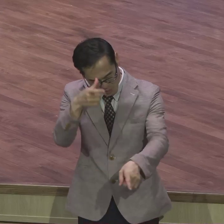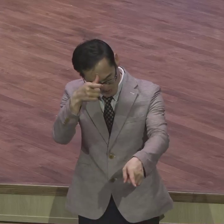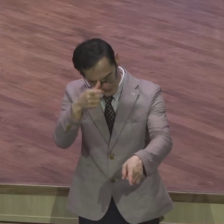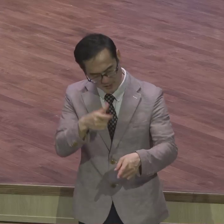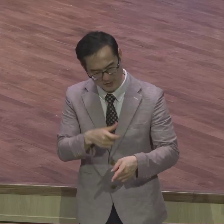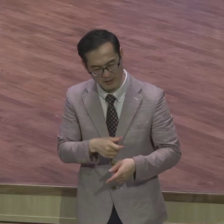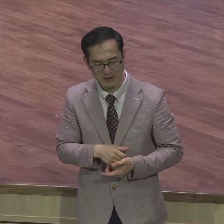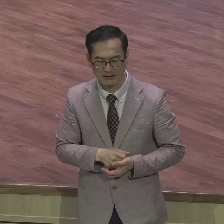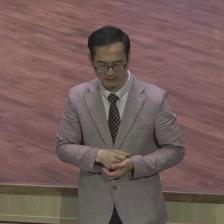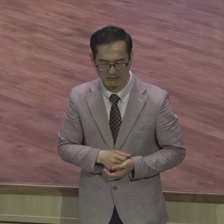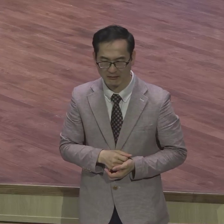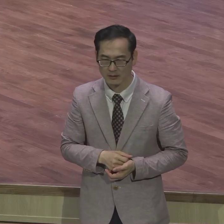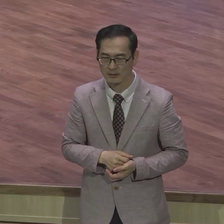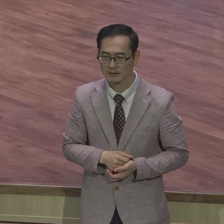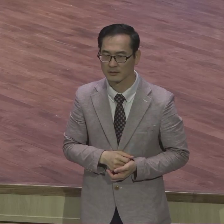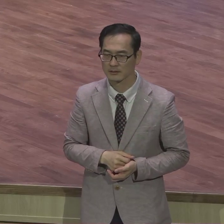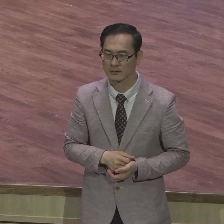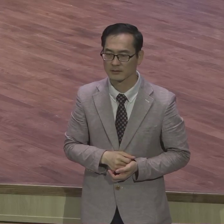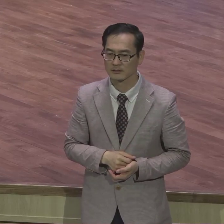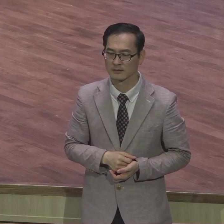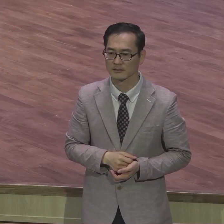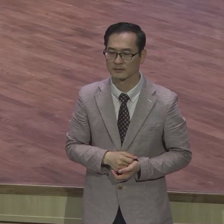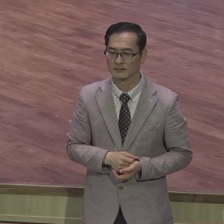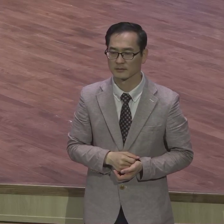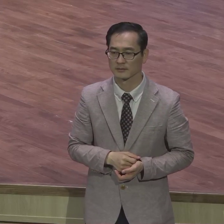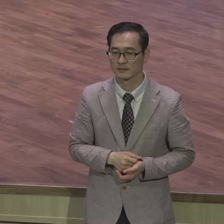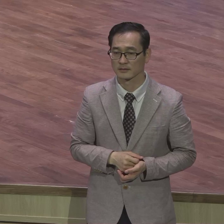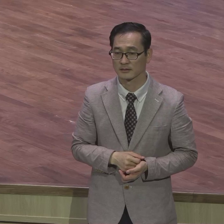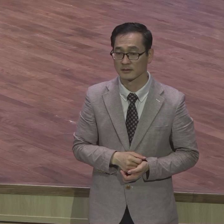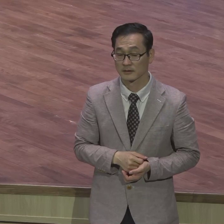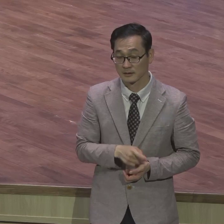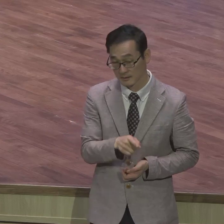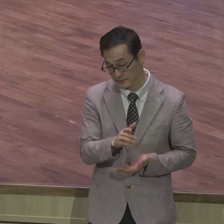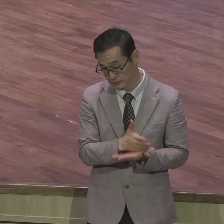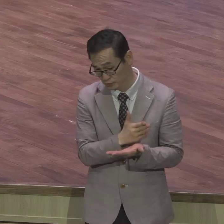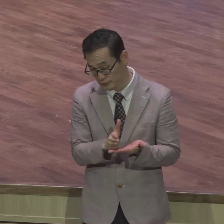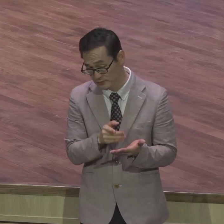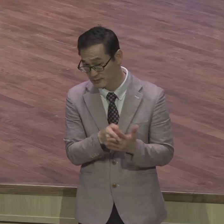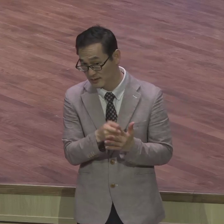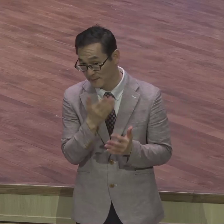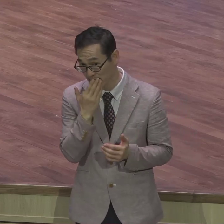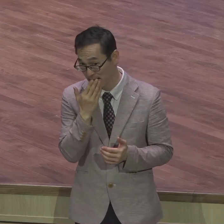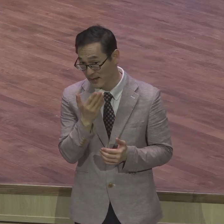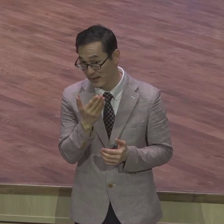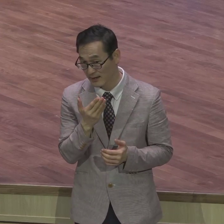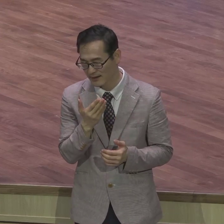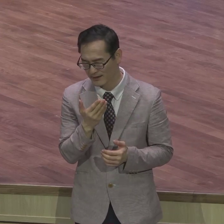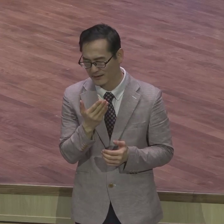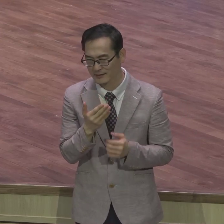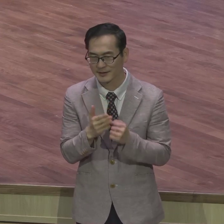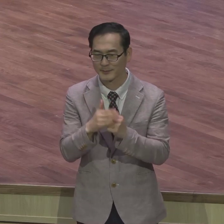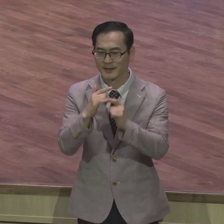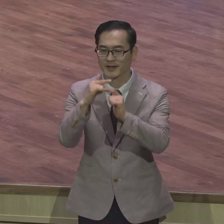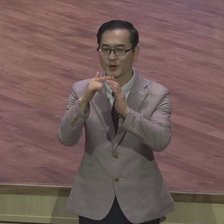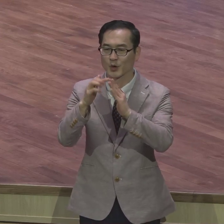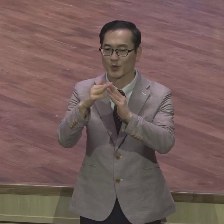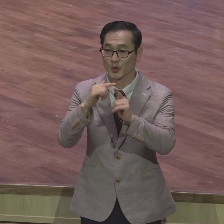금방 알 수 있죠 그래서 다 같이 교회 안에는 양들이